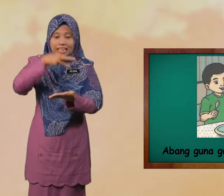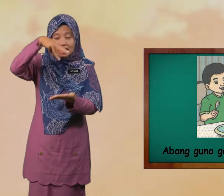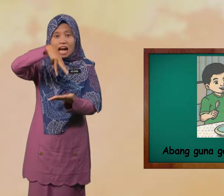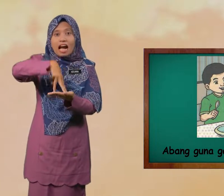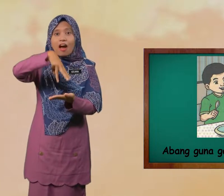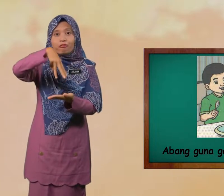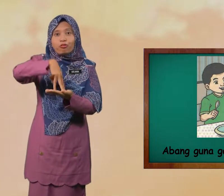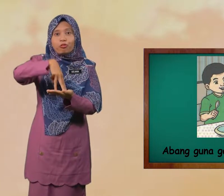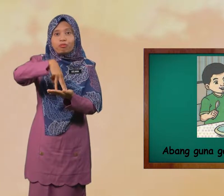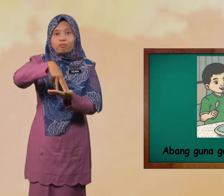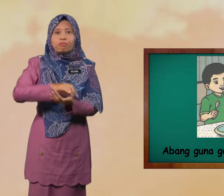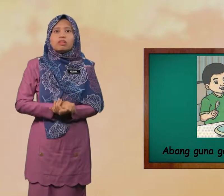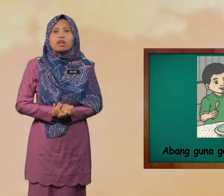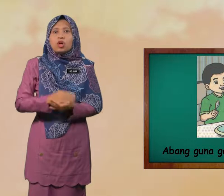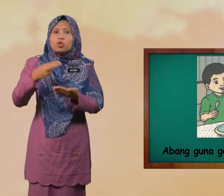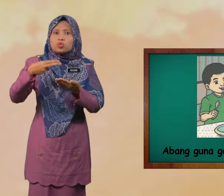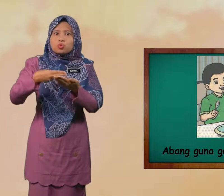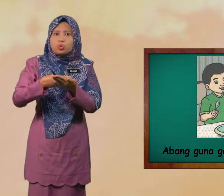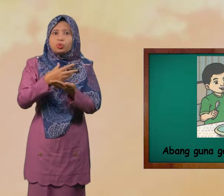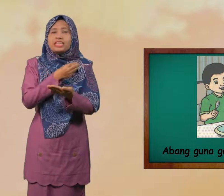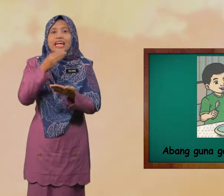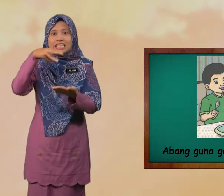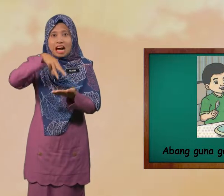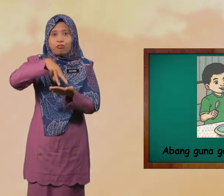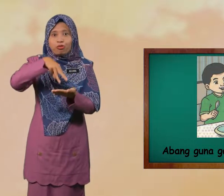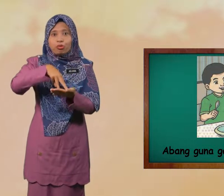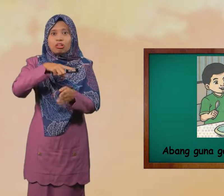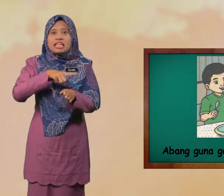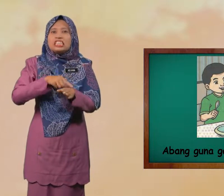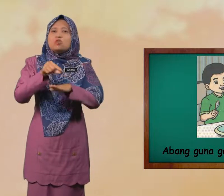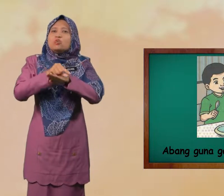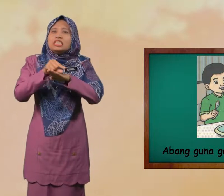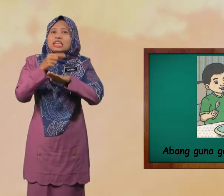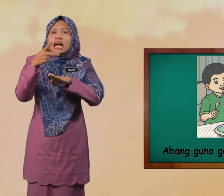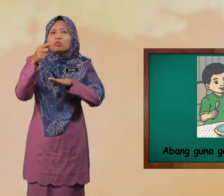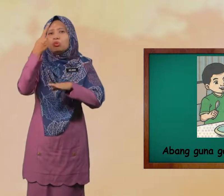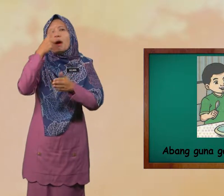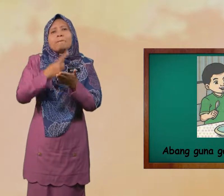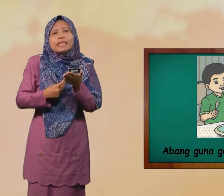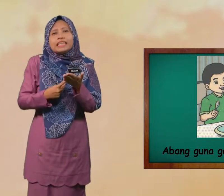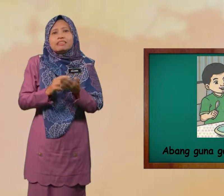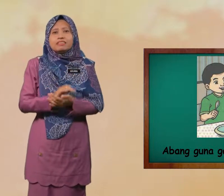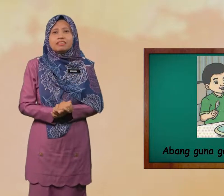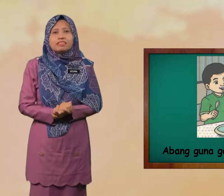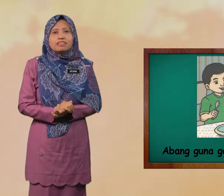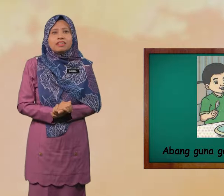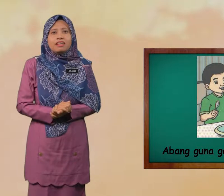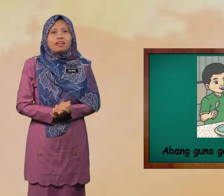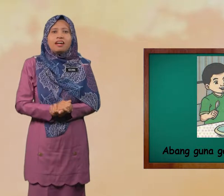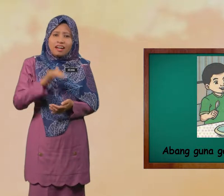Garfu Sudu Dan Garfu Digunakan Untuk Apa Ha